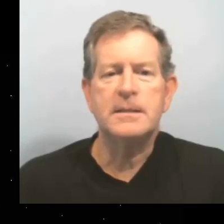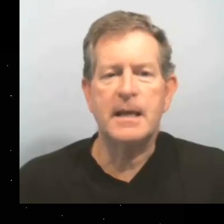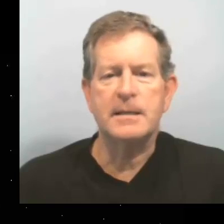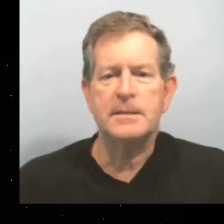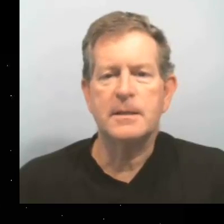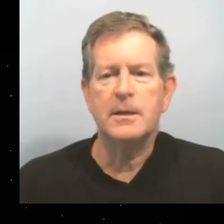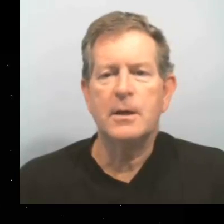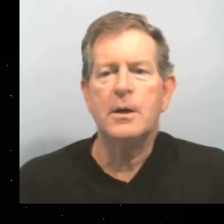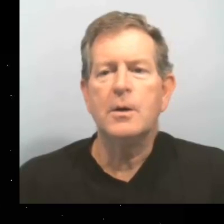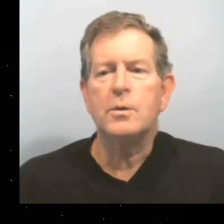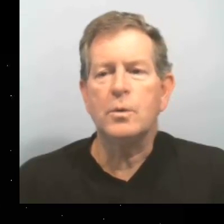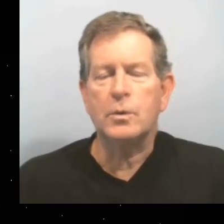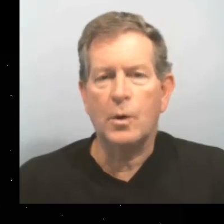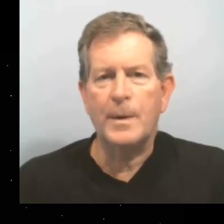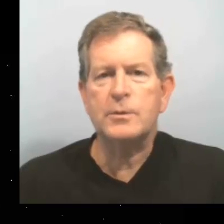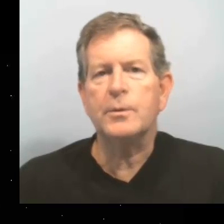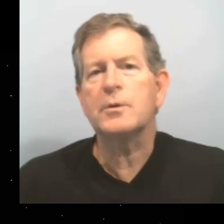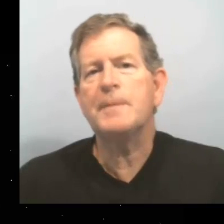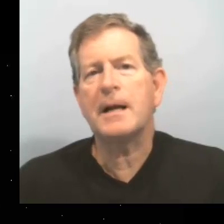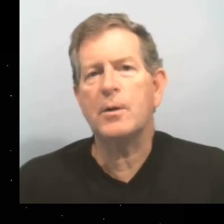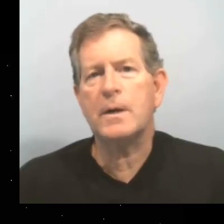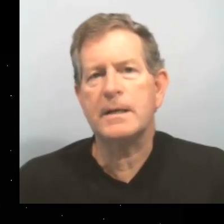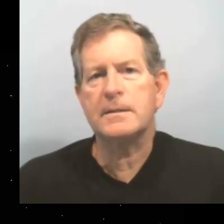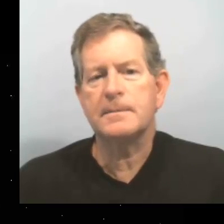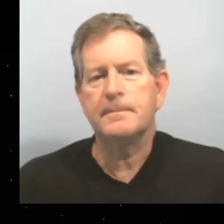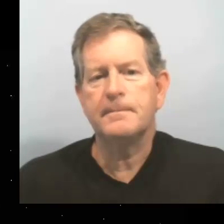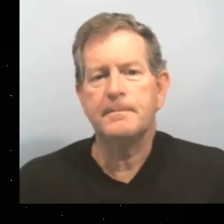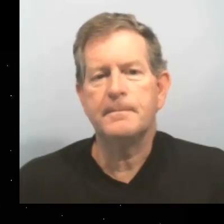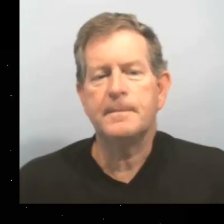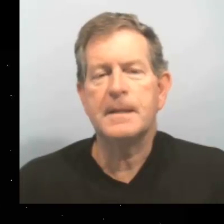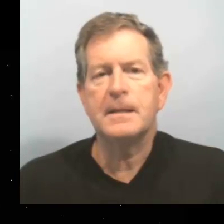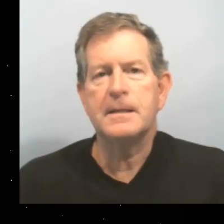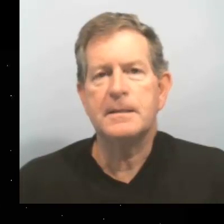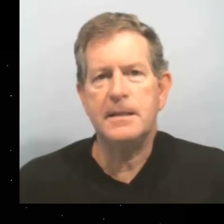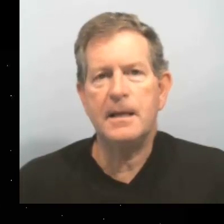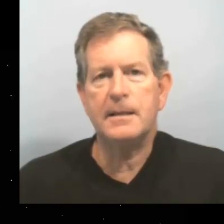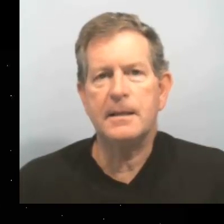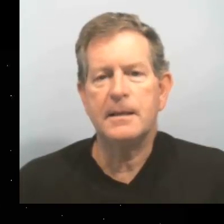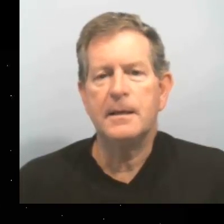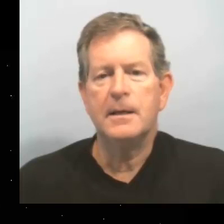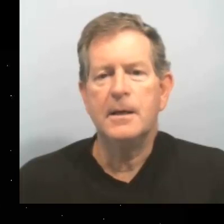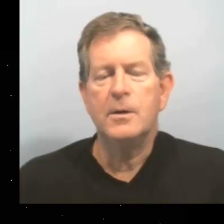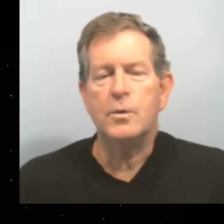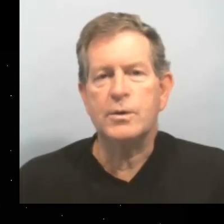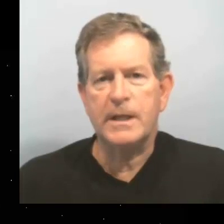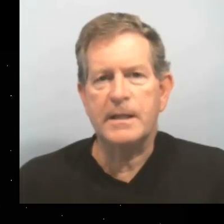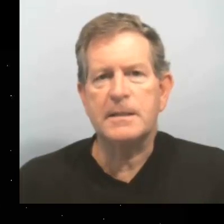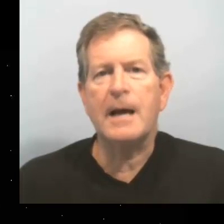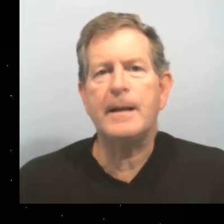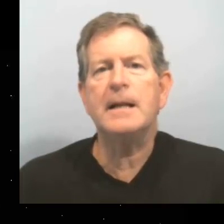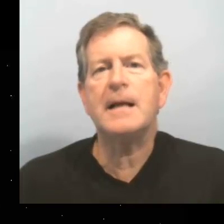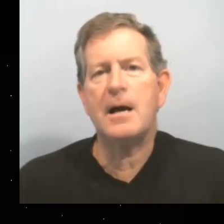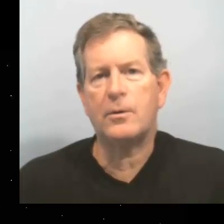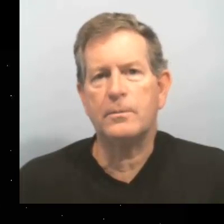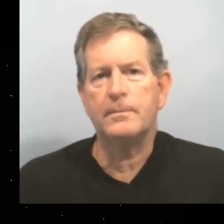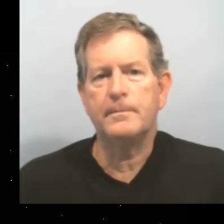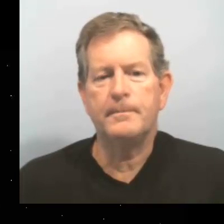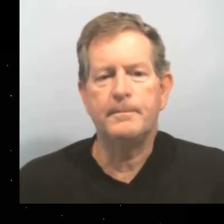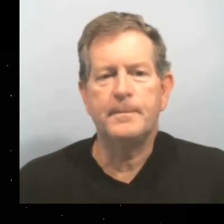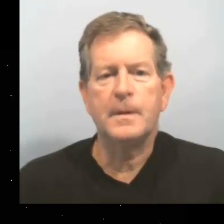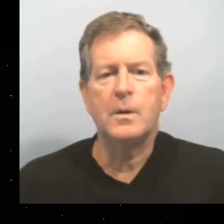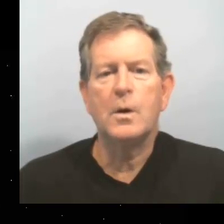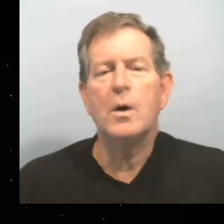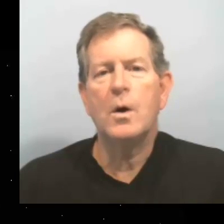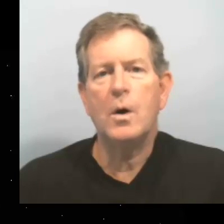6. Tú tomas unos marcadores. 7. Ustedes lavan el carro.